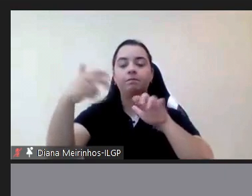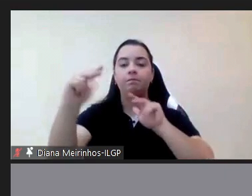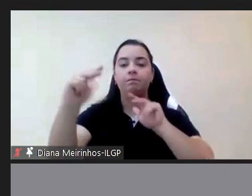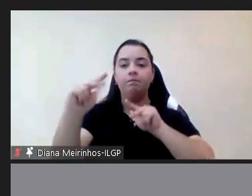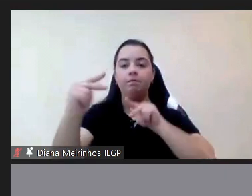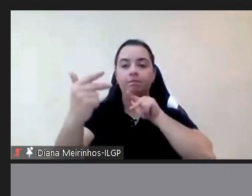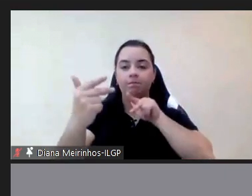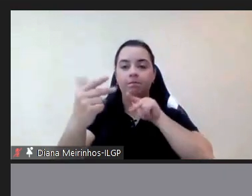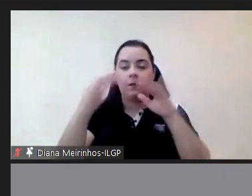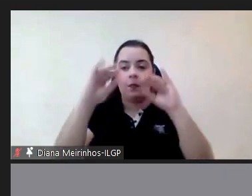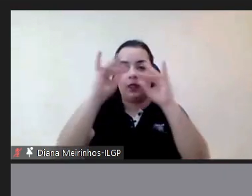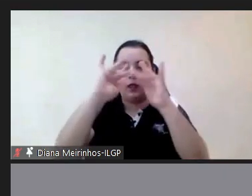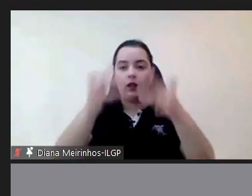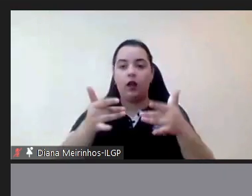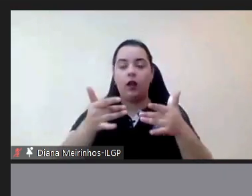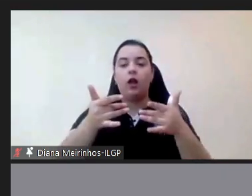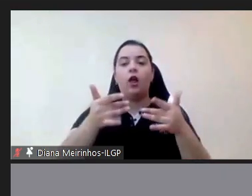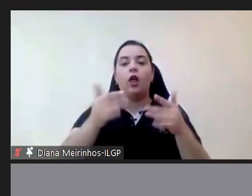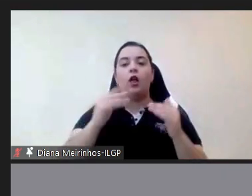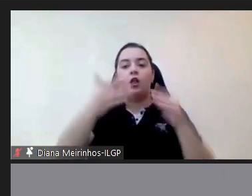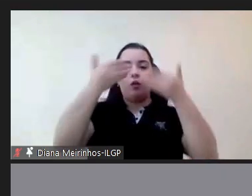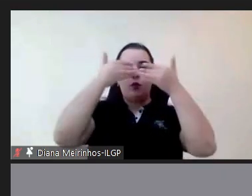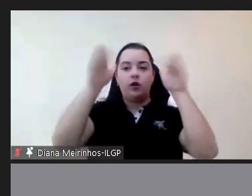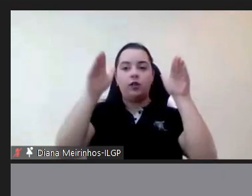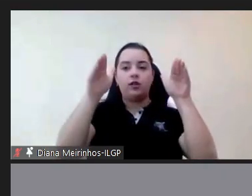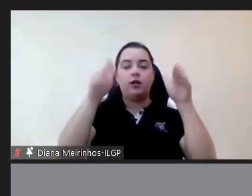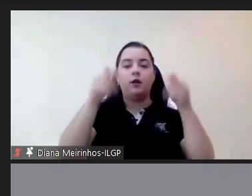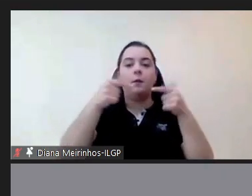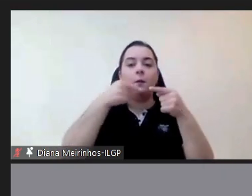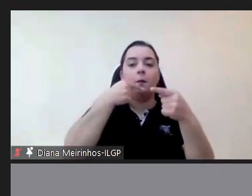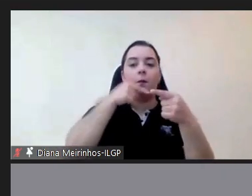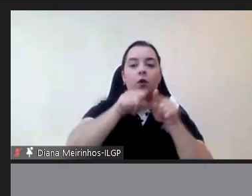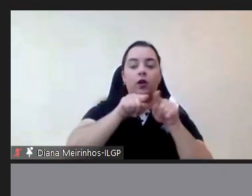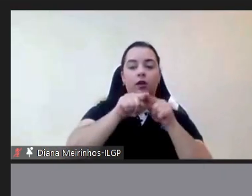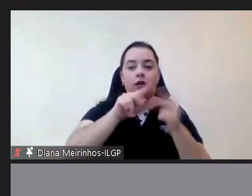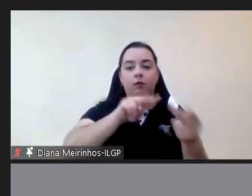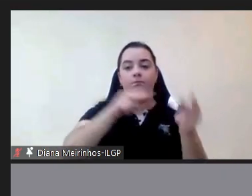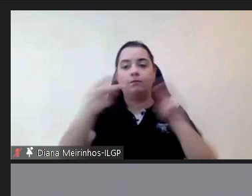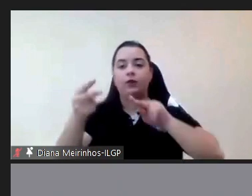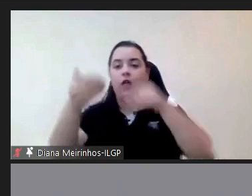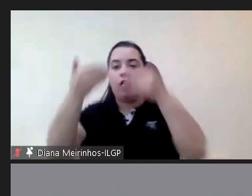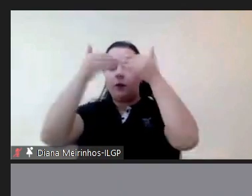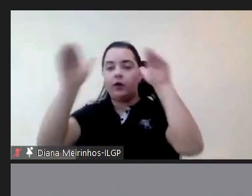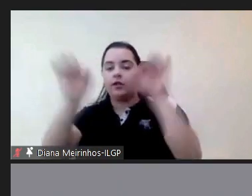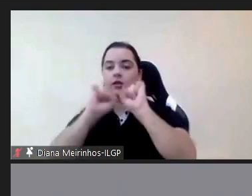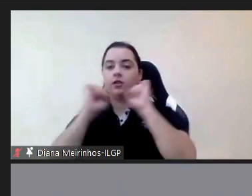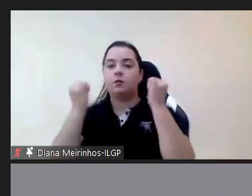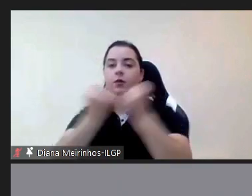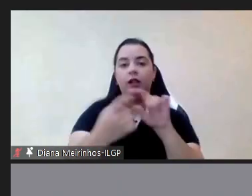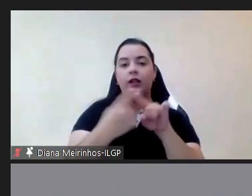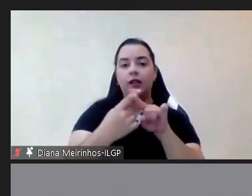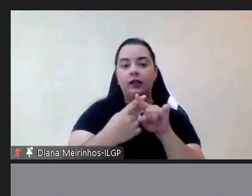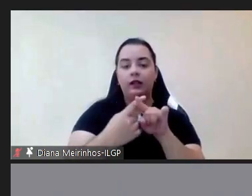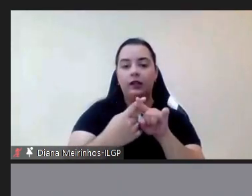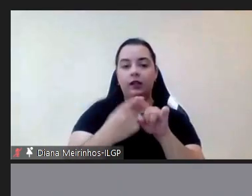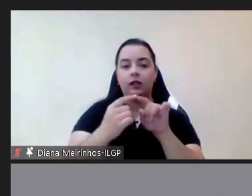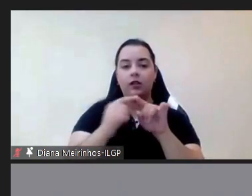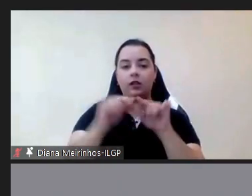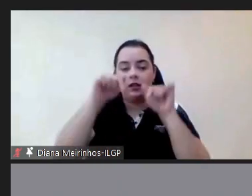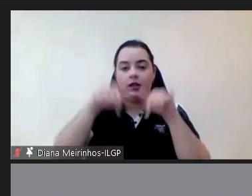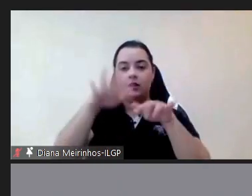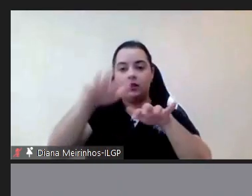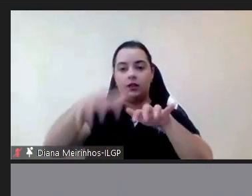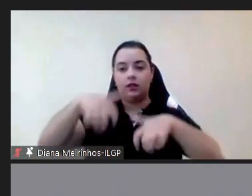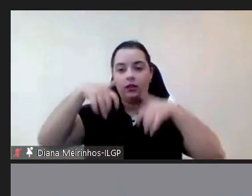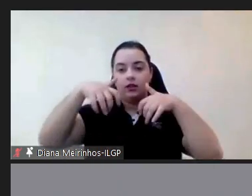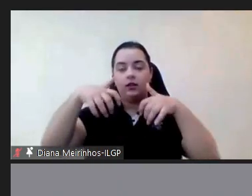vamos agora partilhar na tela um inquérito de avaliação do interesse deste webinar obrigada a